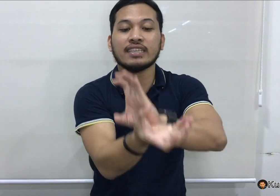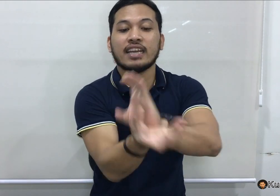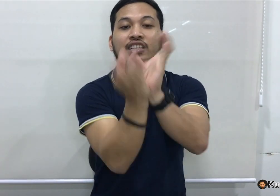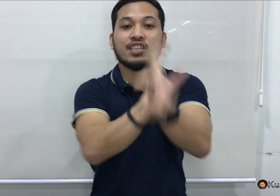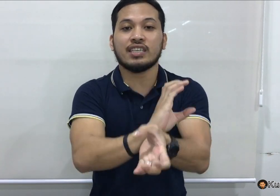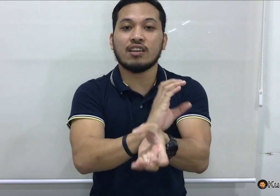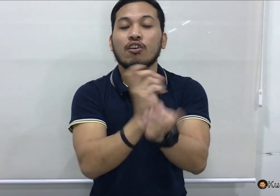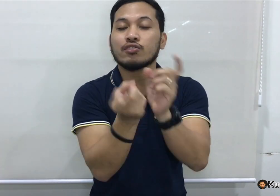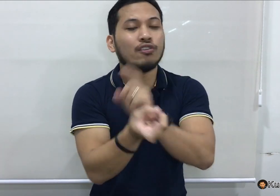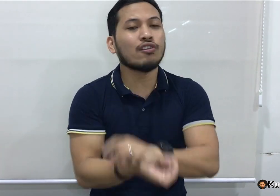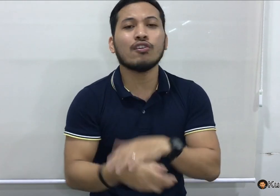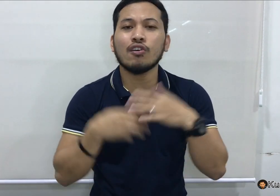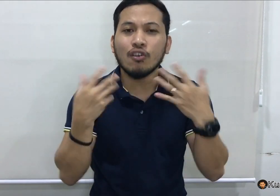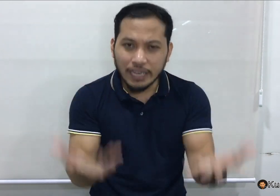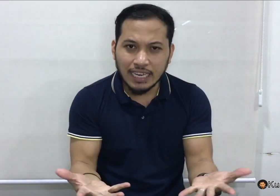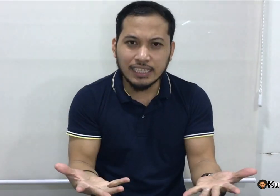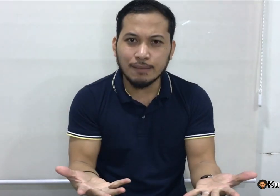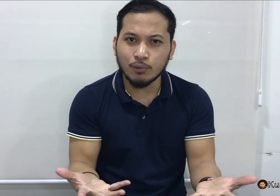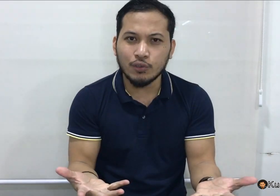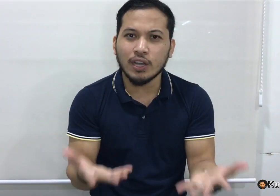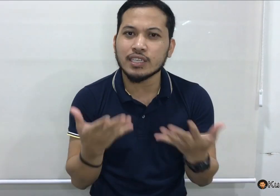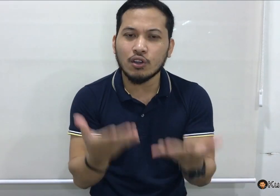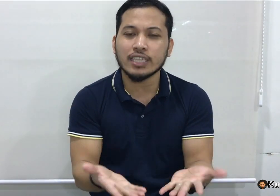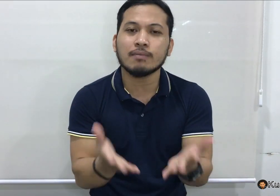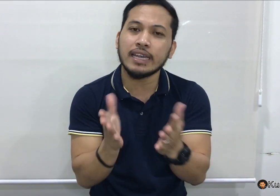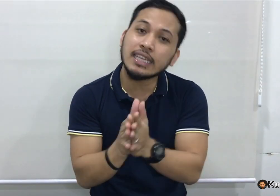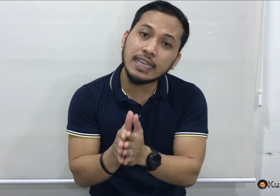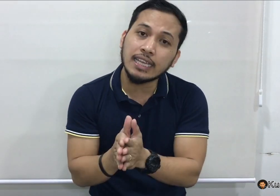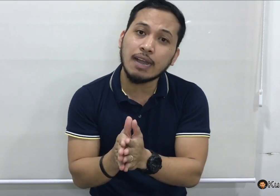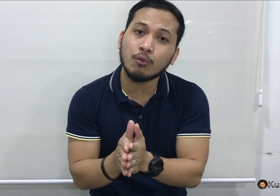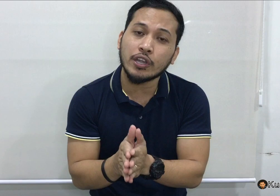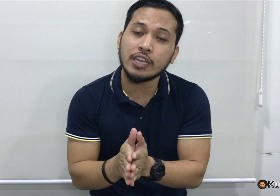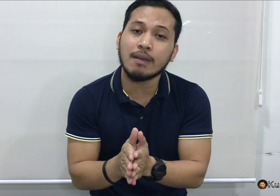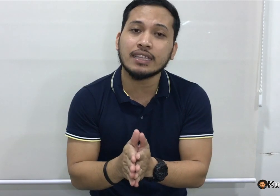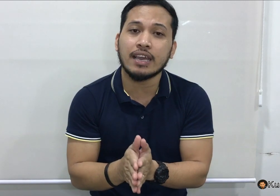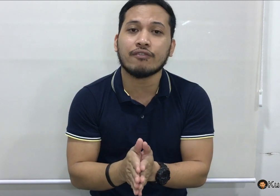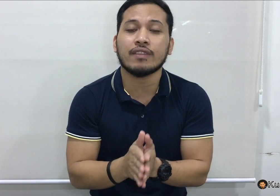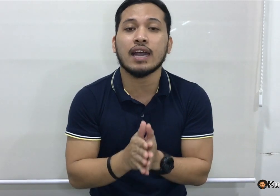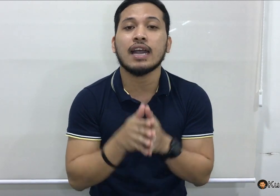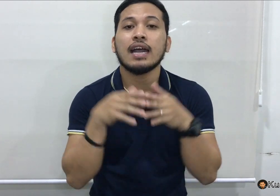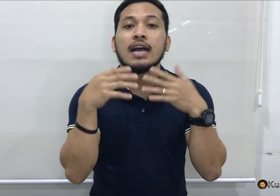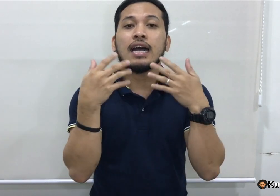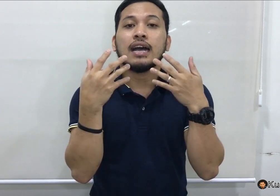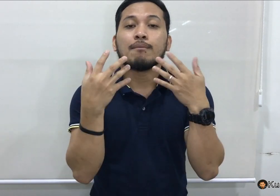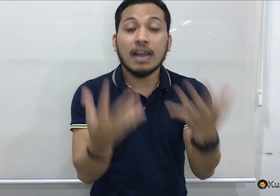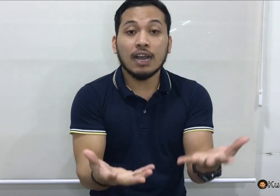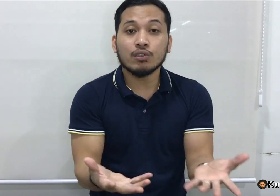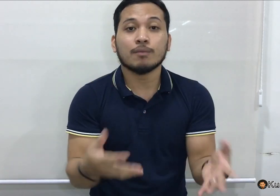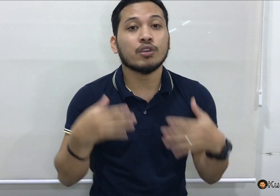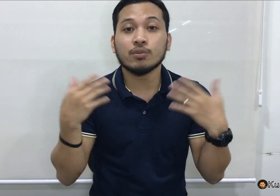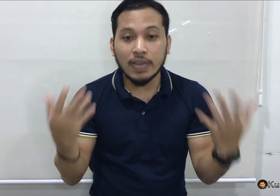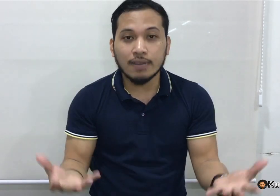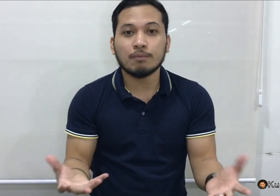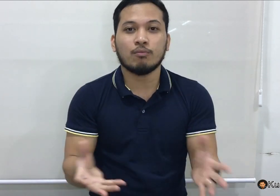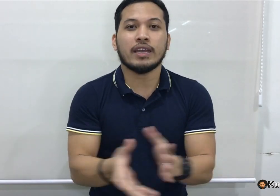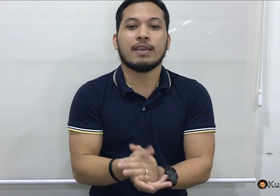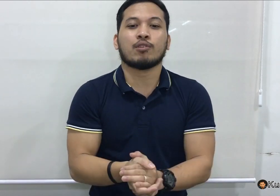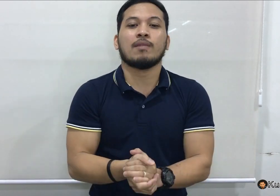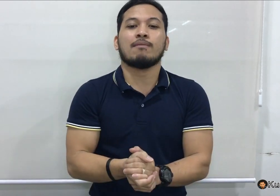is letter C. also, okay lang din po yung, as long as may hindihan nga po kayo ng mga depth na, makakausap nyo, is wala naman po magiging problema.